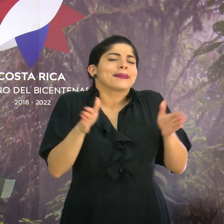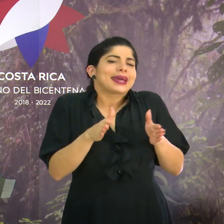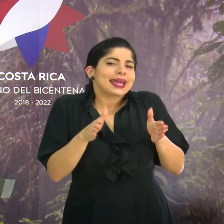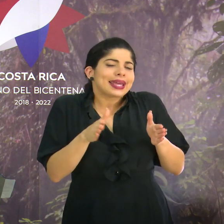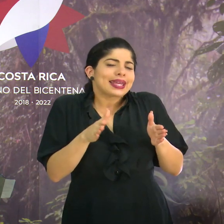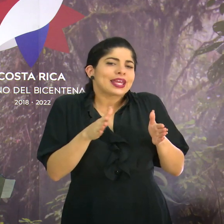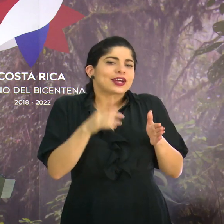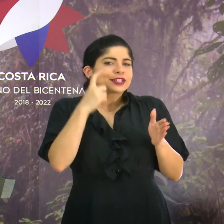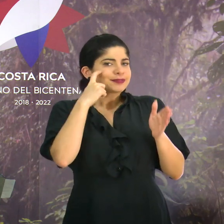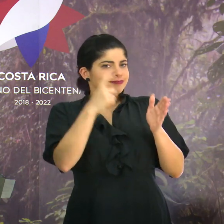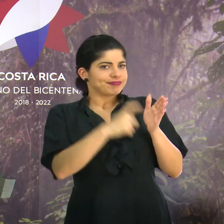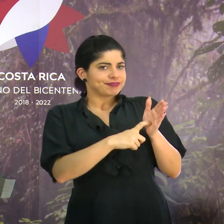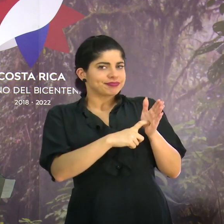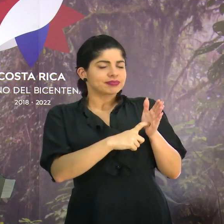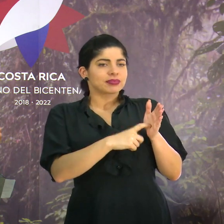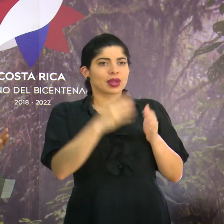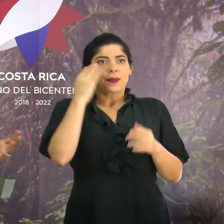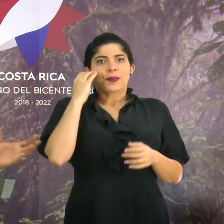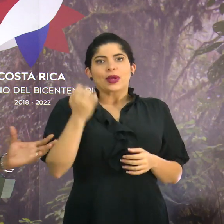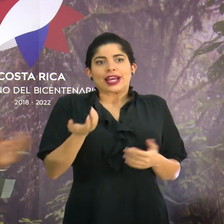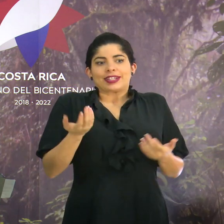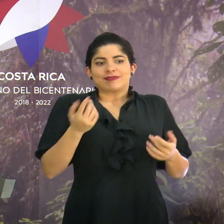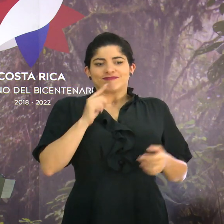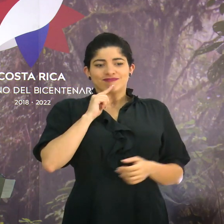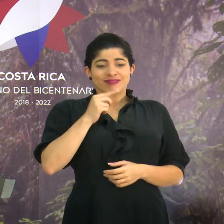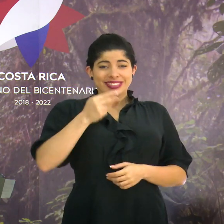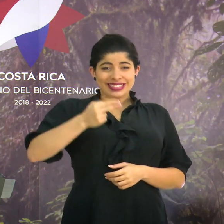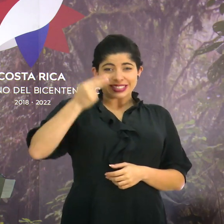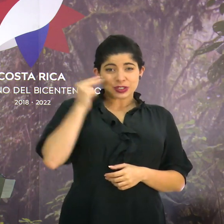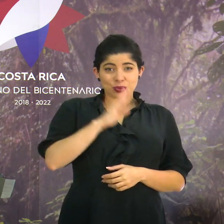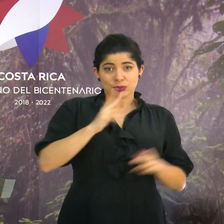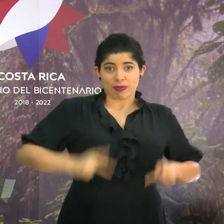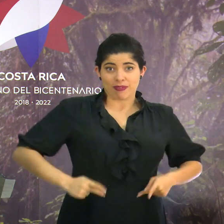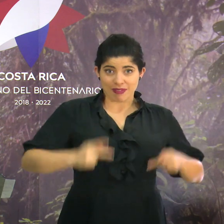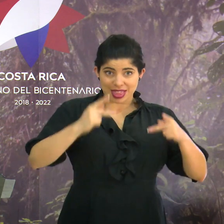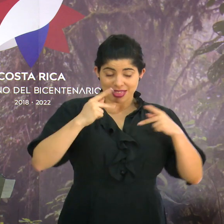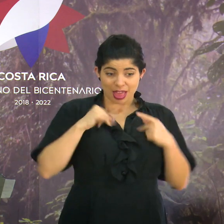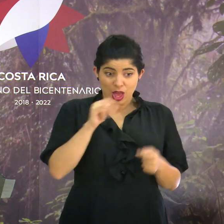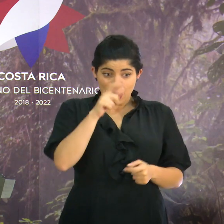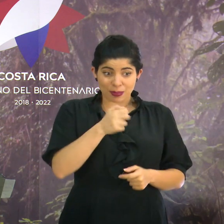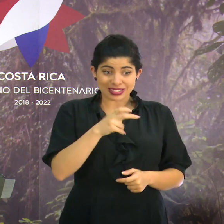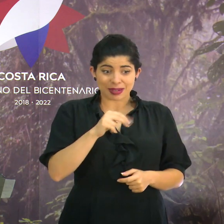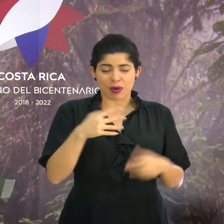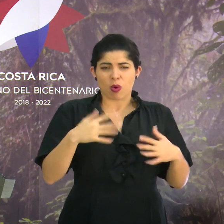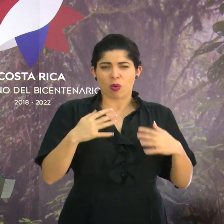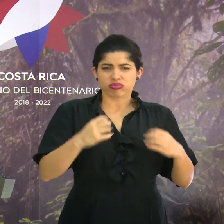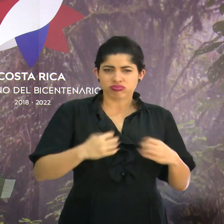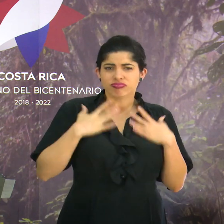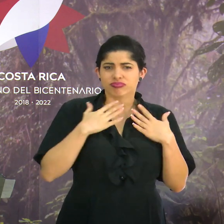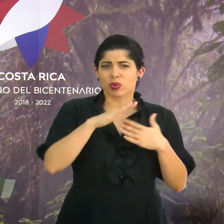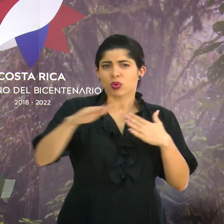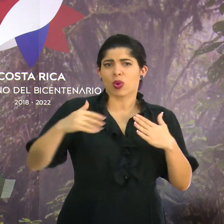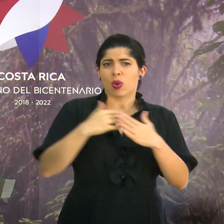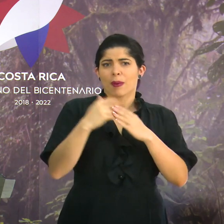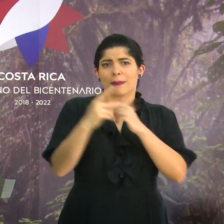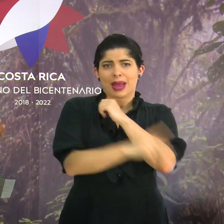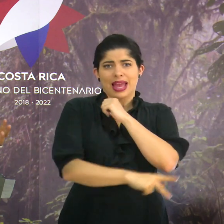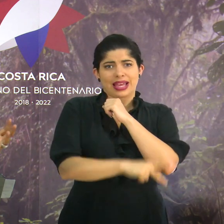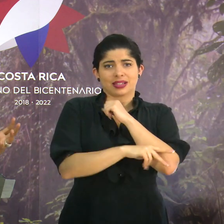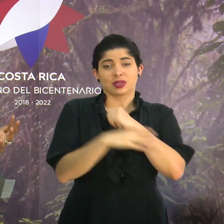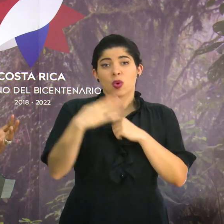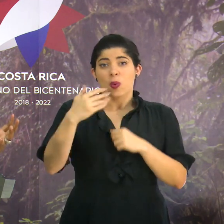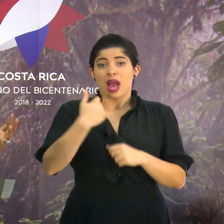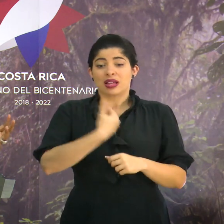reconocimiento porque una historia de vida como la de Sherman tiene que inspirar a todo un país cuando a veces